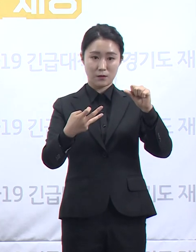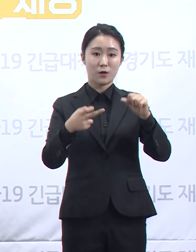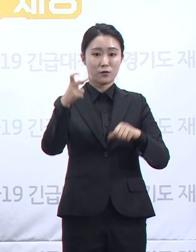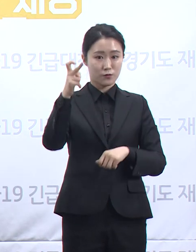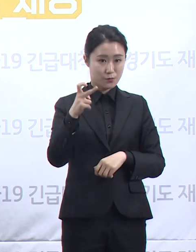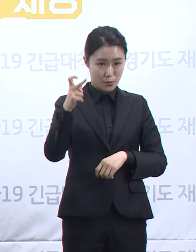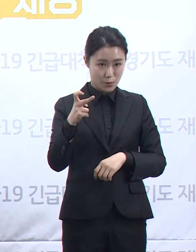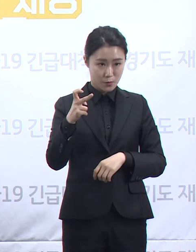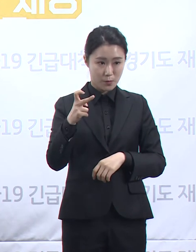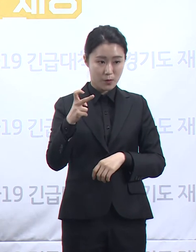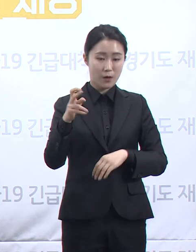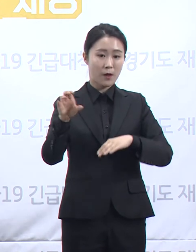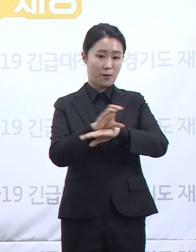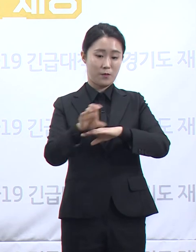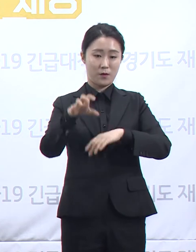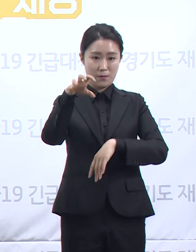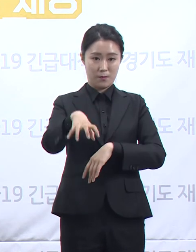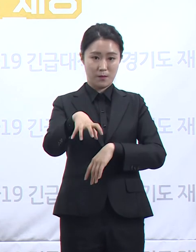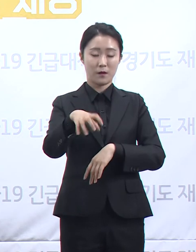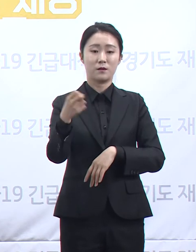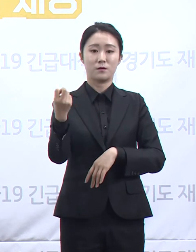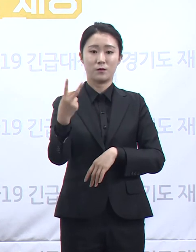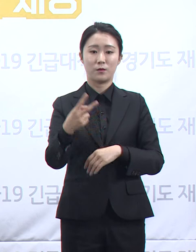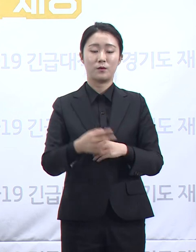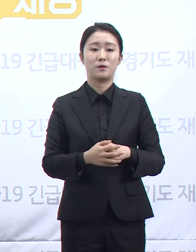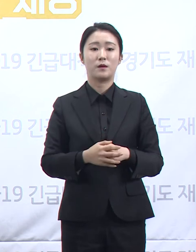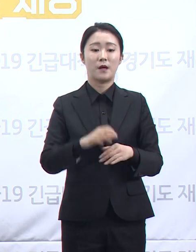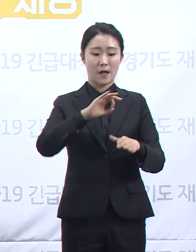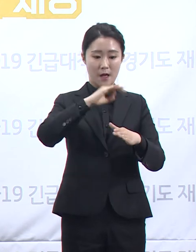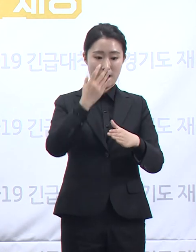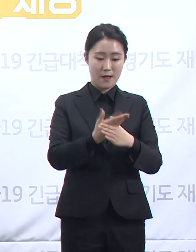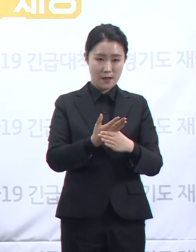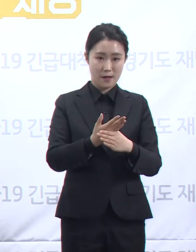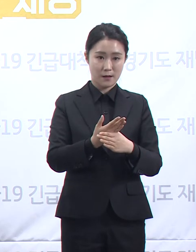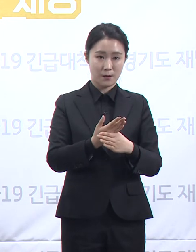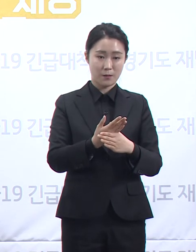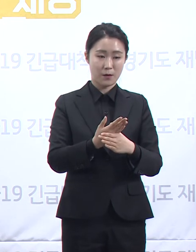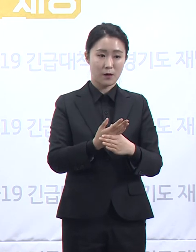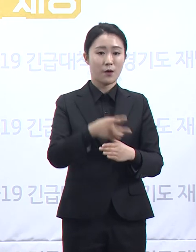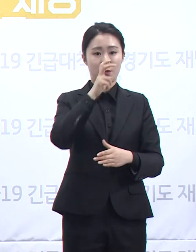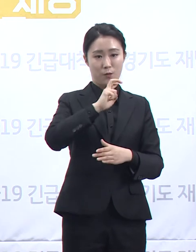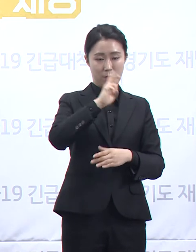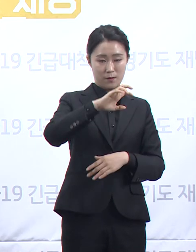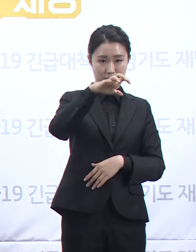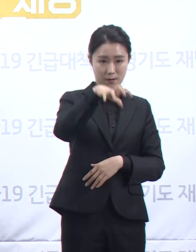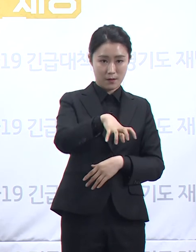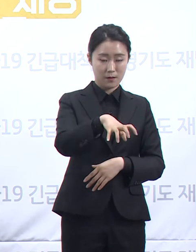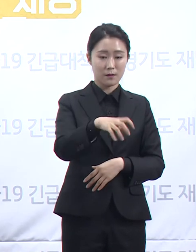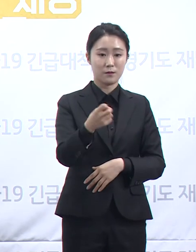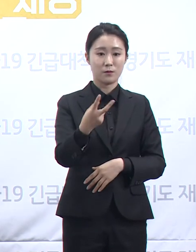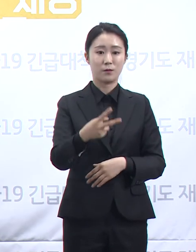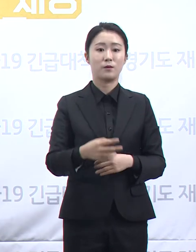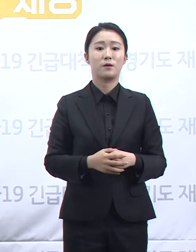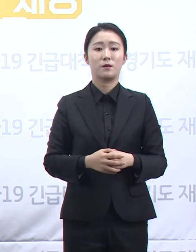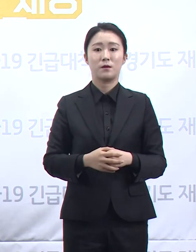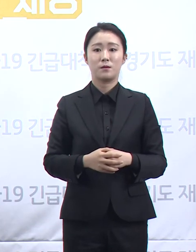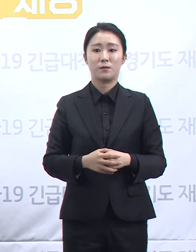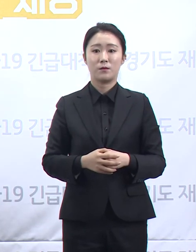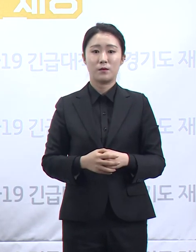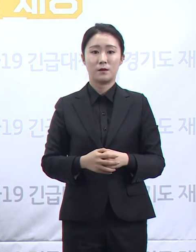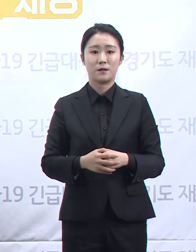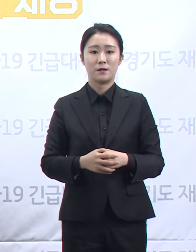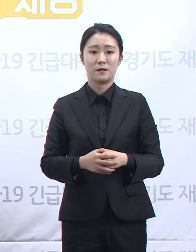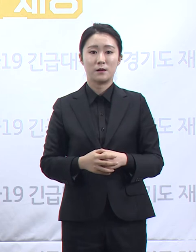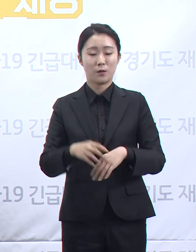PC방 5월 14일 안양시 만안구의 룰루랄라 동전 노래방 먹고 보자 양꼬치